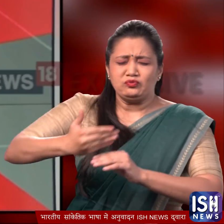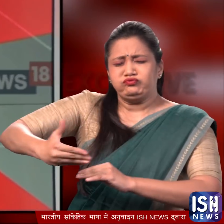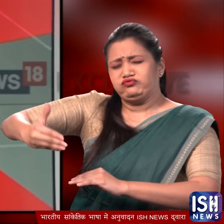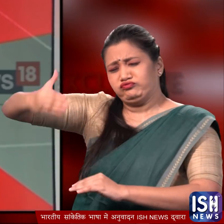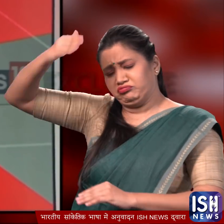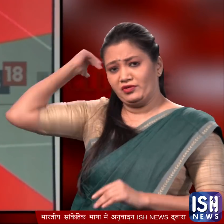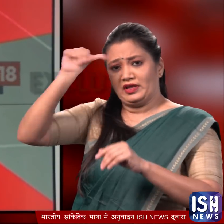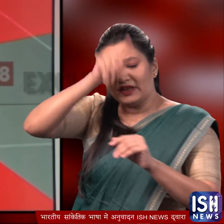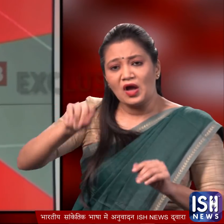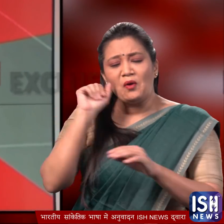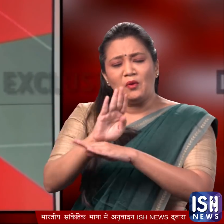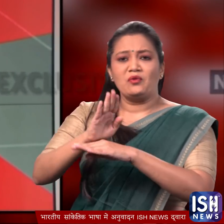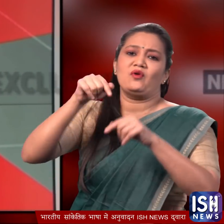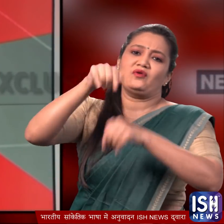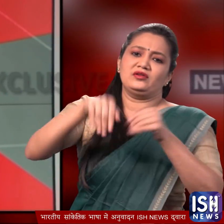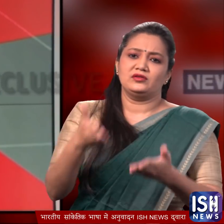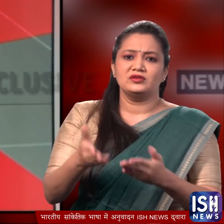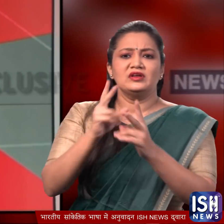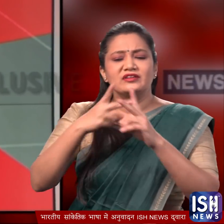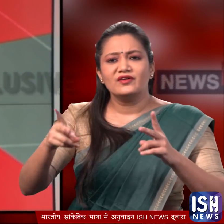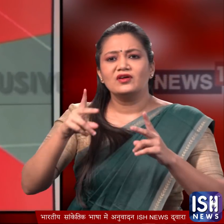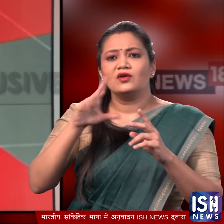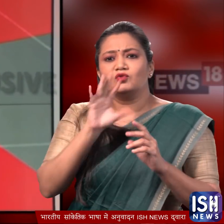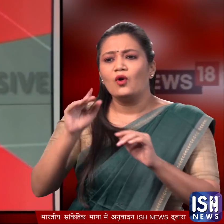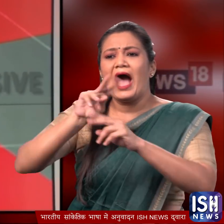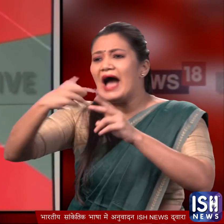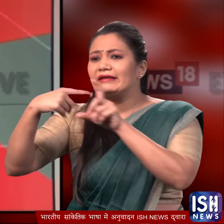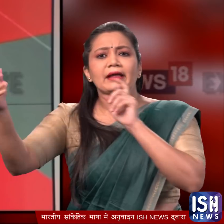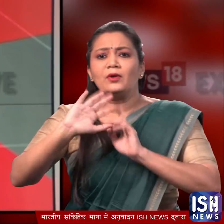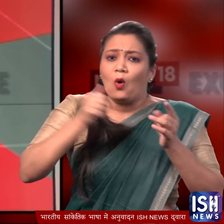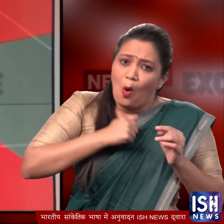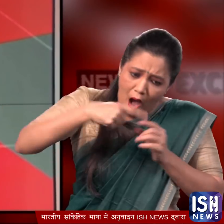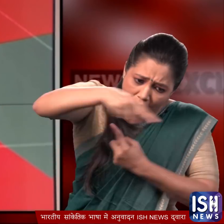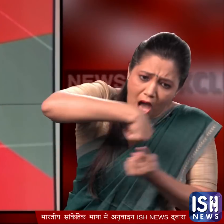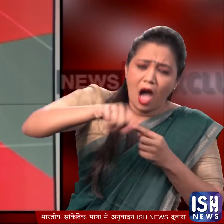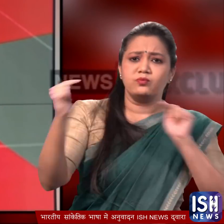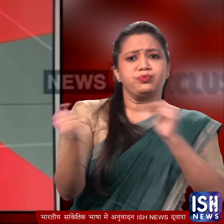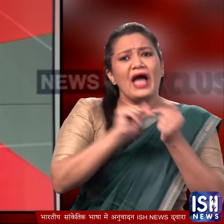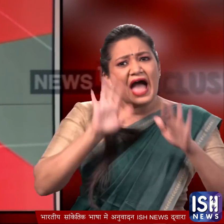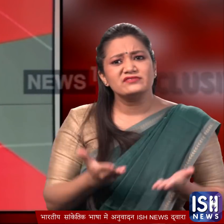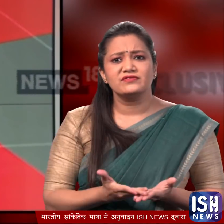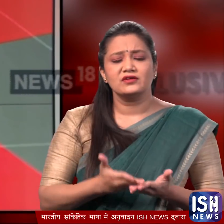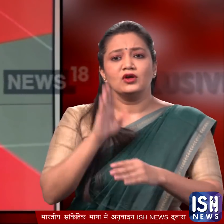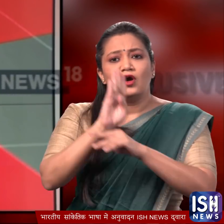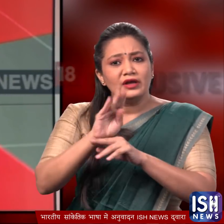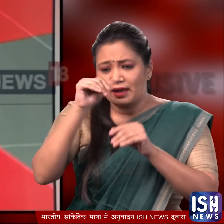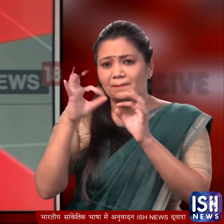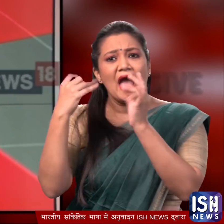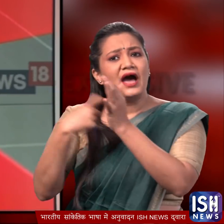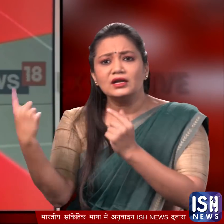पुरानी राजनीतिक पार्टी कॉंग्रेस कई दशक से विरोधियों के बजाए अपनों से ही पिट रही है बिहार क्या देश के हर राज़में कॉंग्रेस के नेताओं